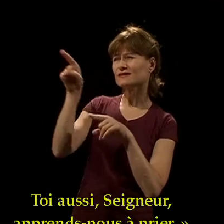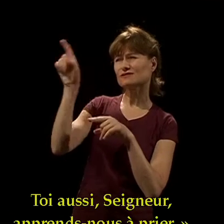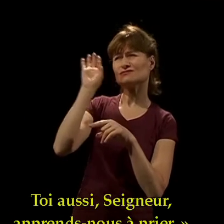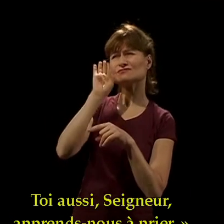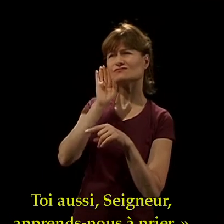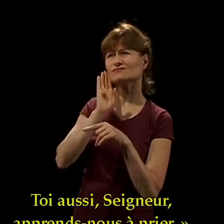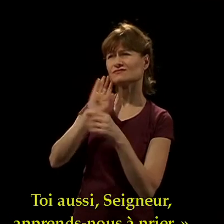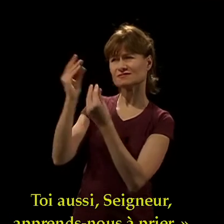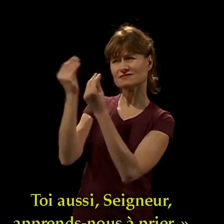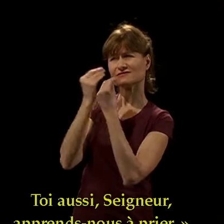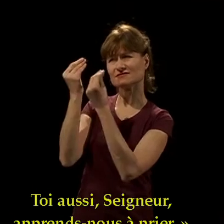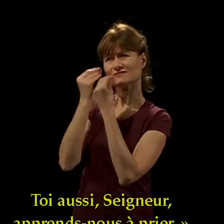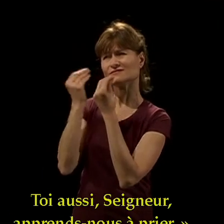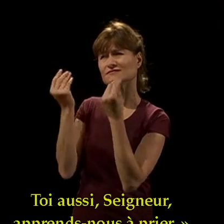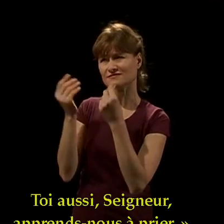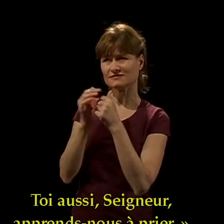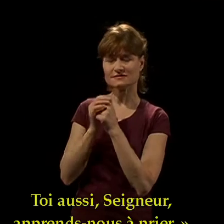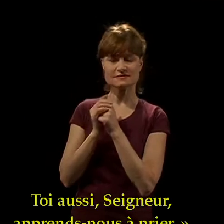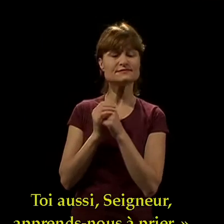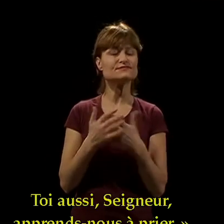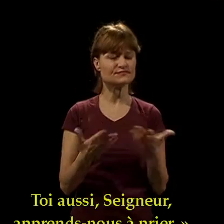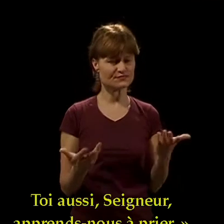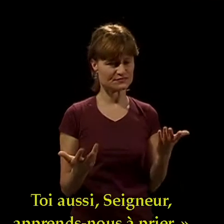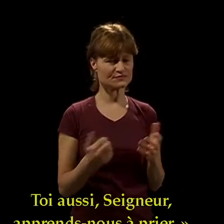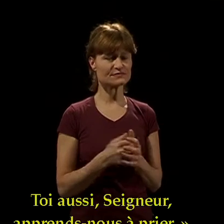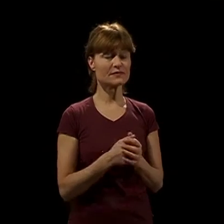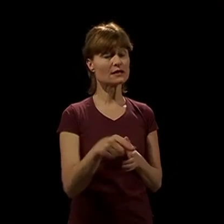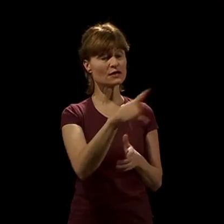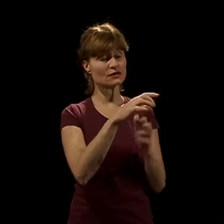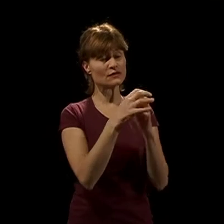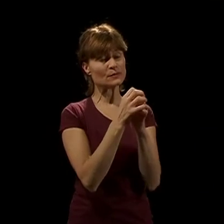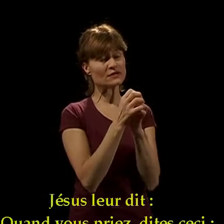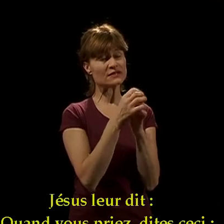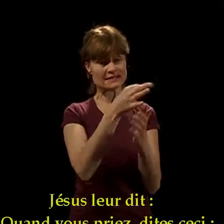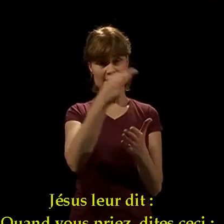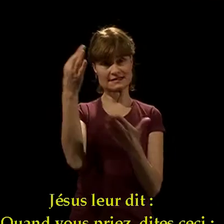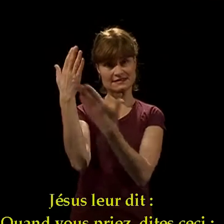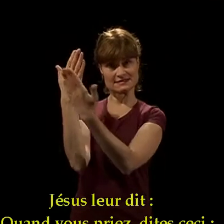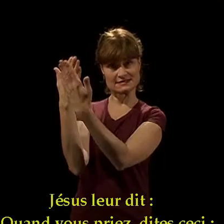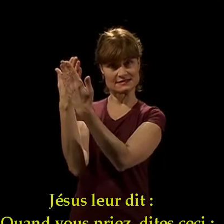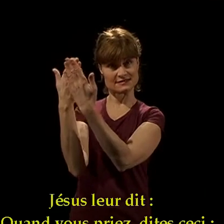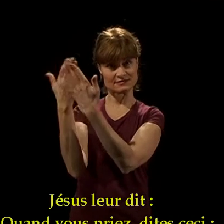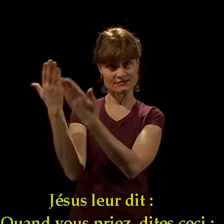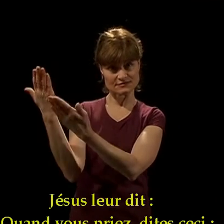Toi aussi, Seigneur, apprends-nous à prier. » Jésus leur dit « Quand vous priez,